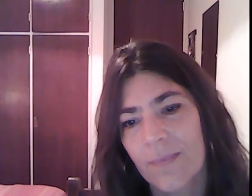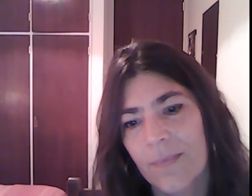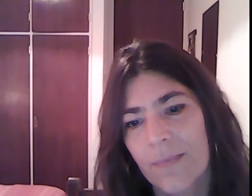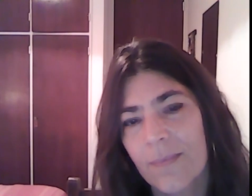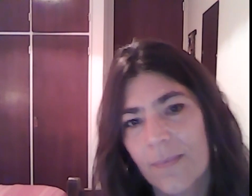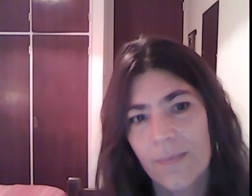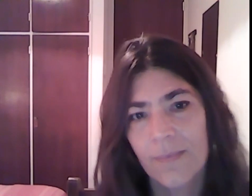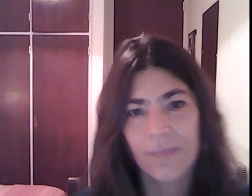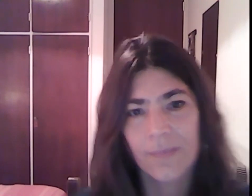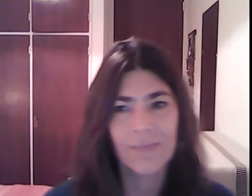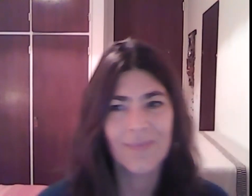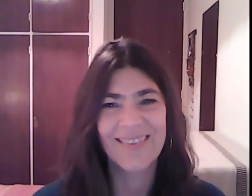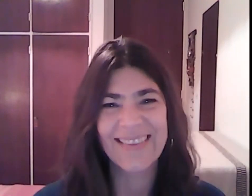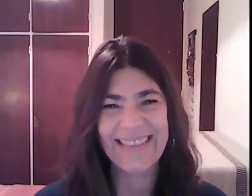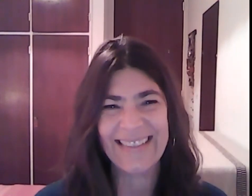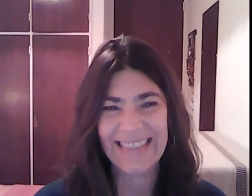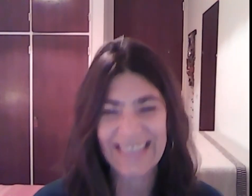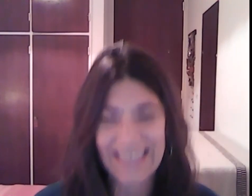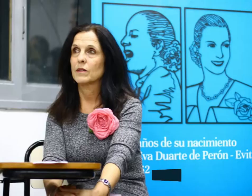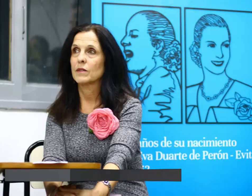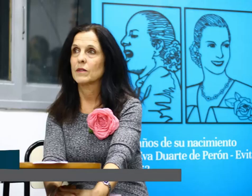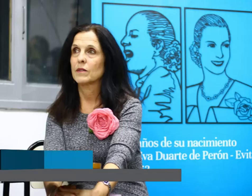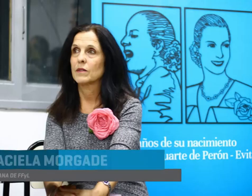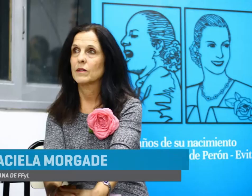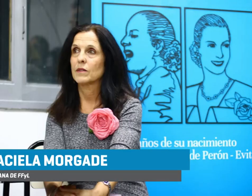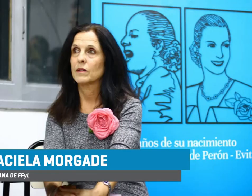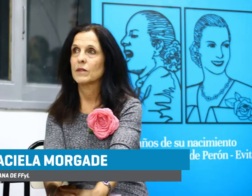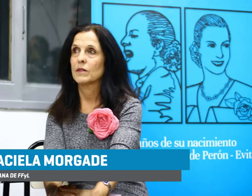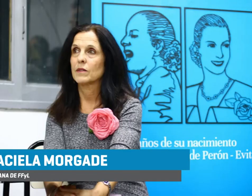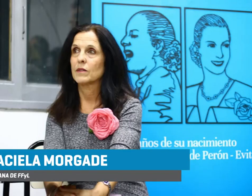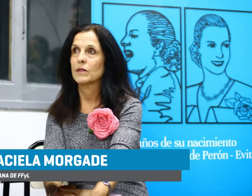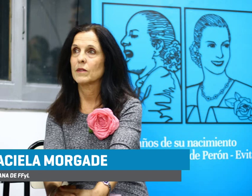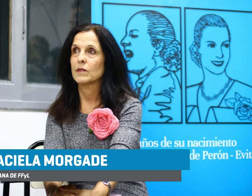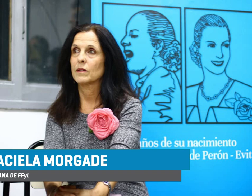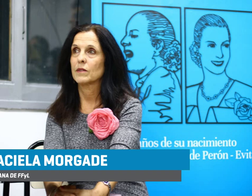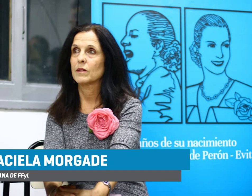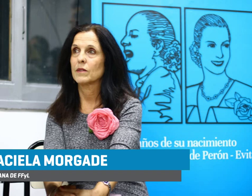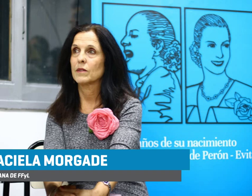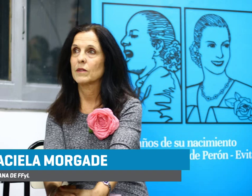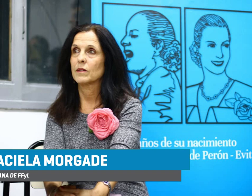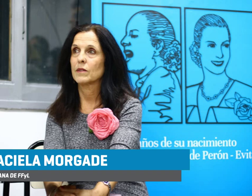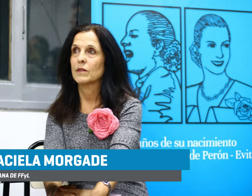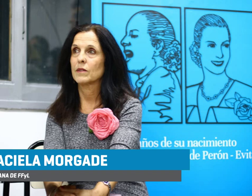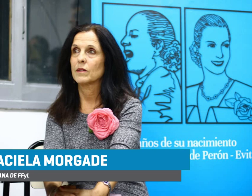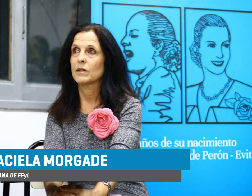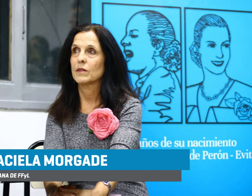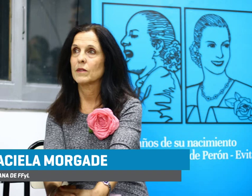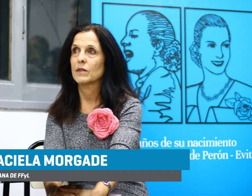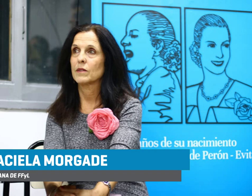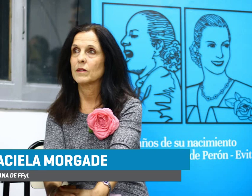a decir algo, a decir algo. a que sea presente, estaba buscándote en la cámara, Graciela, bienvenida. Sí, bueno,